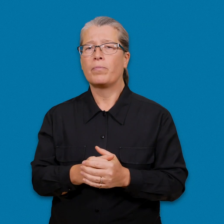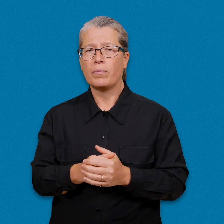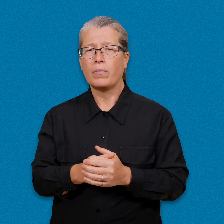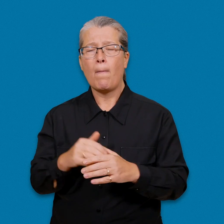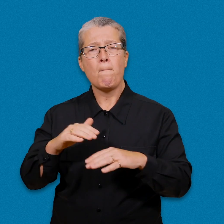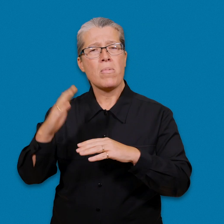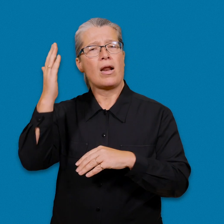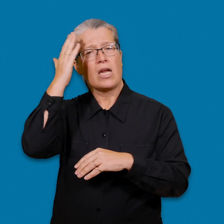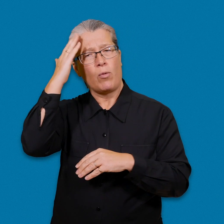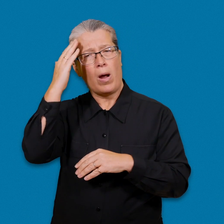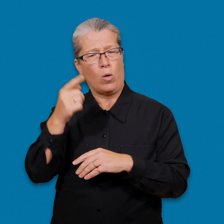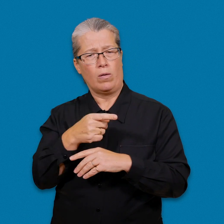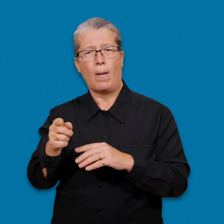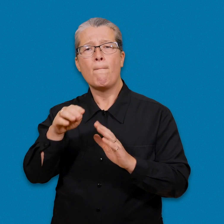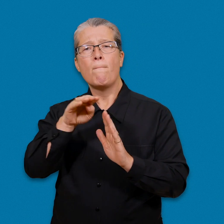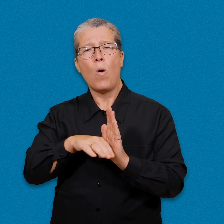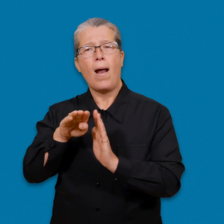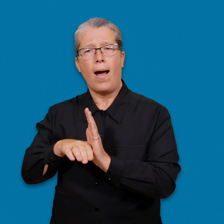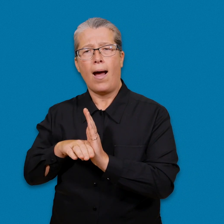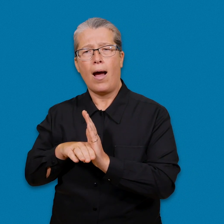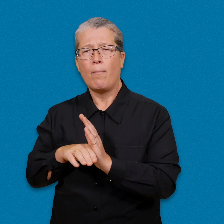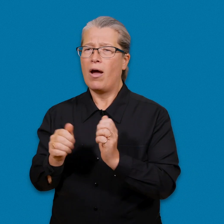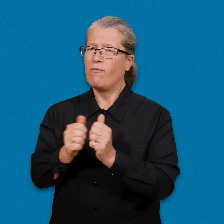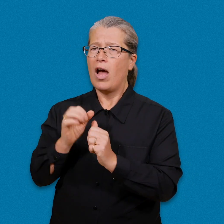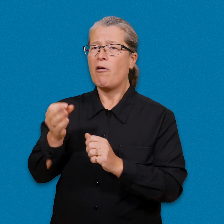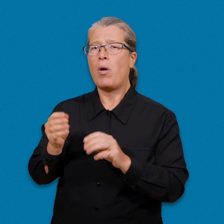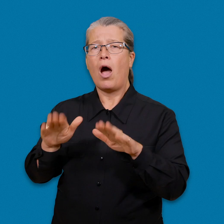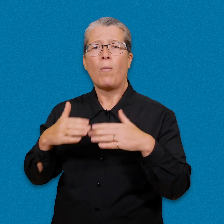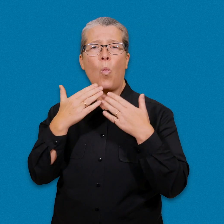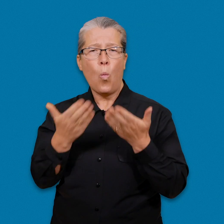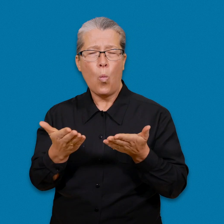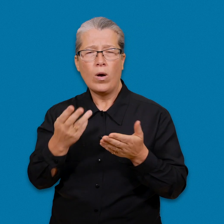Läs mer om ditt program för distanstolkning som FPA godkänt på länken.